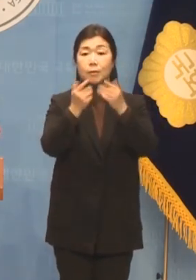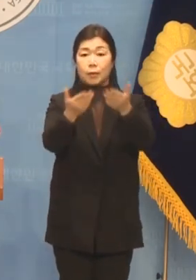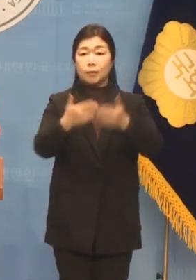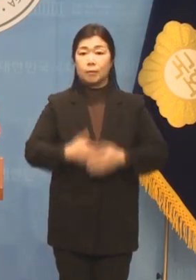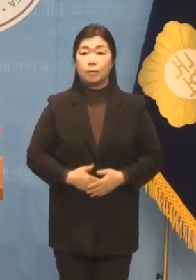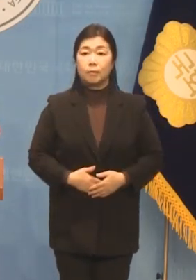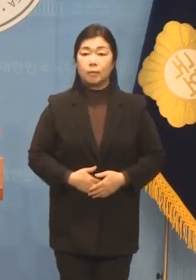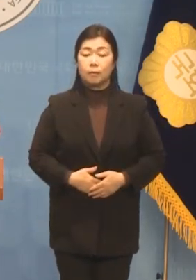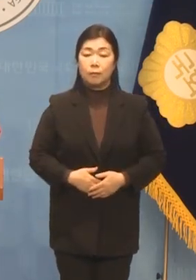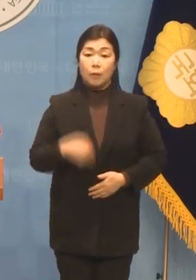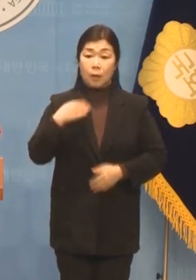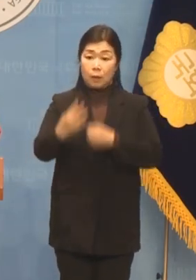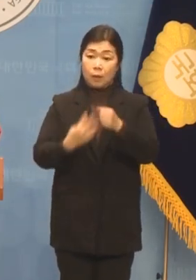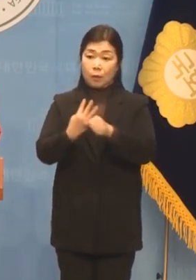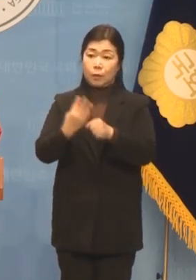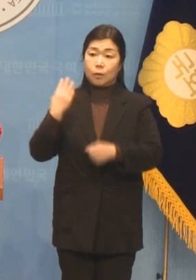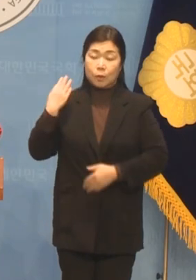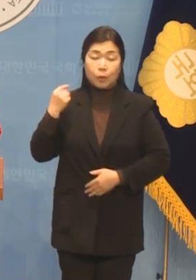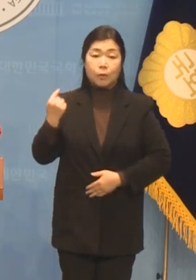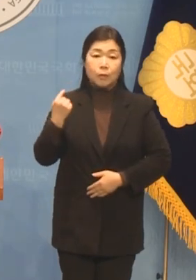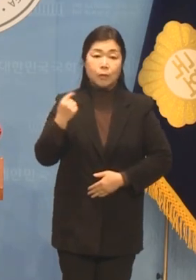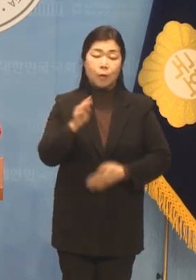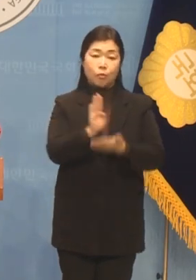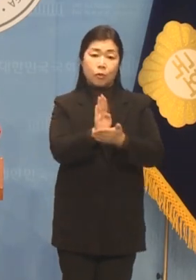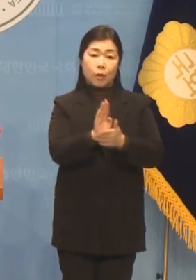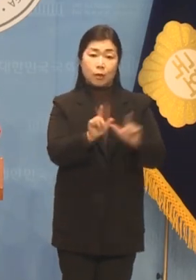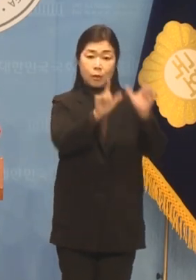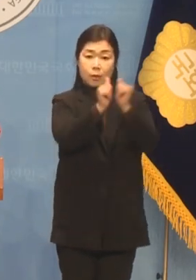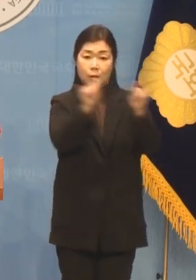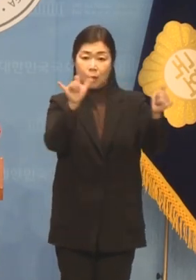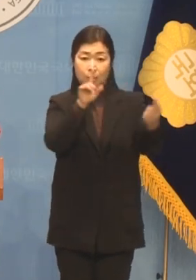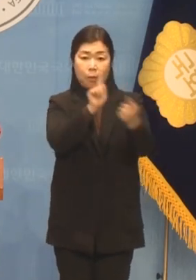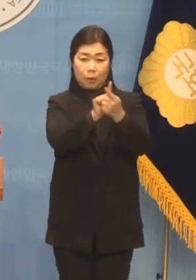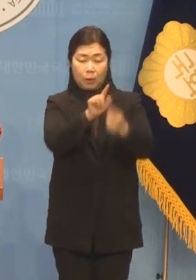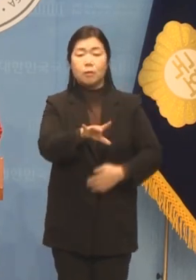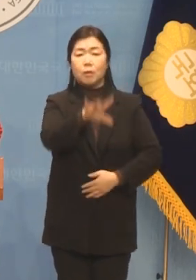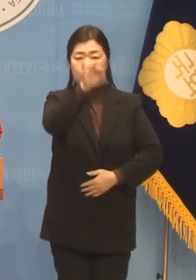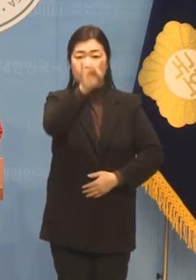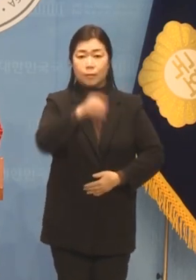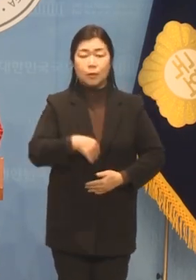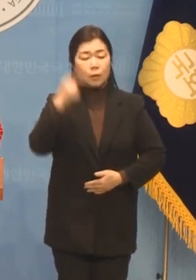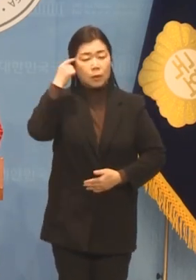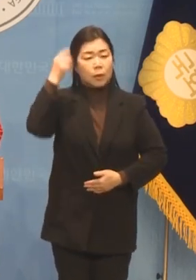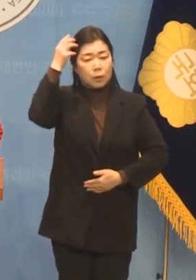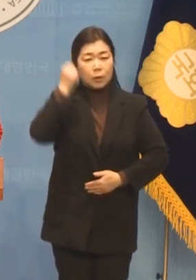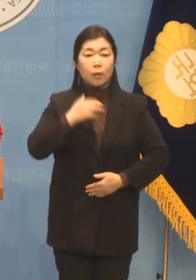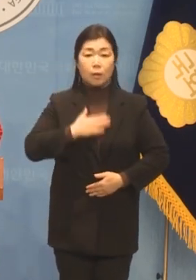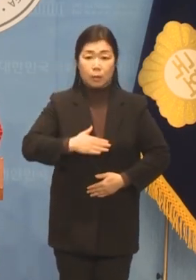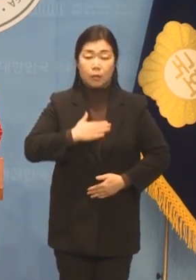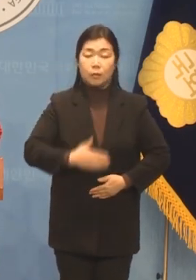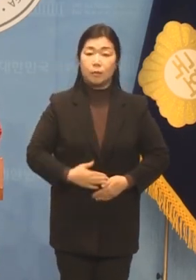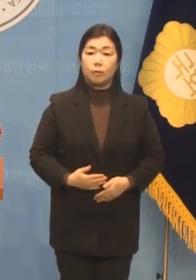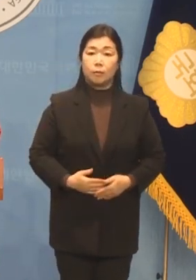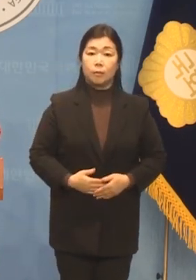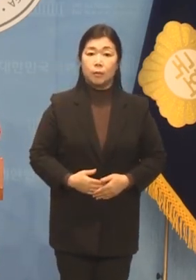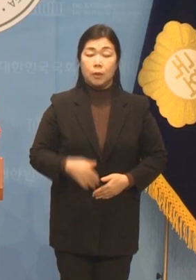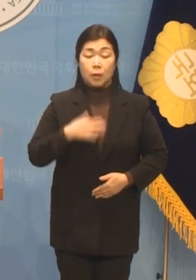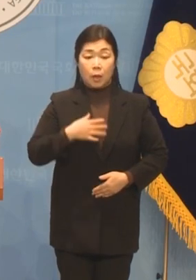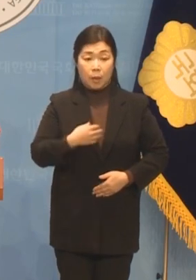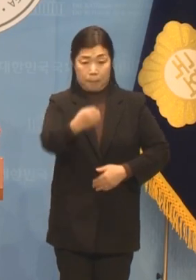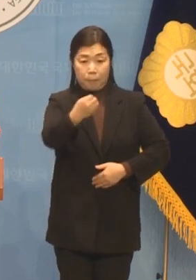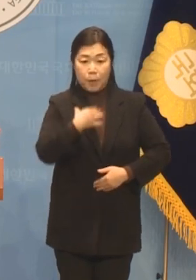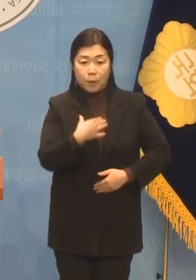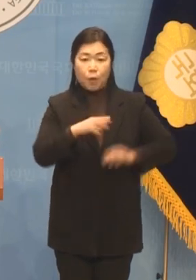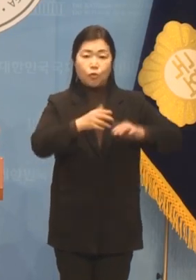4년 전 분당 주민과의 첫 만남을 기억하고 있습니다 분당 주민께서 저를 국회의원으로